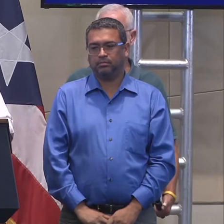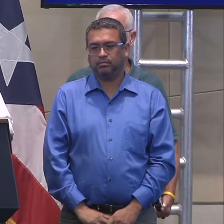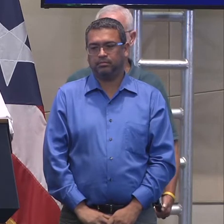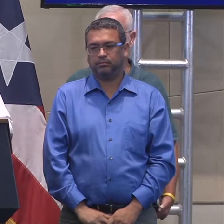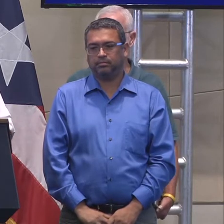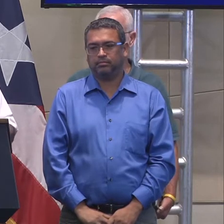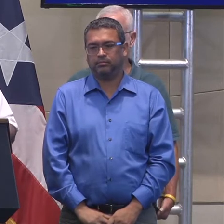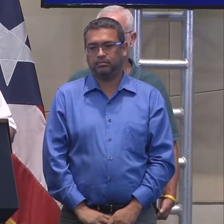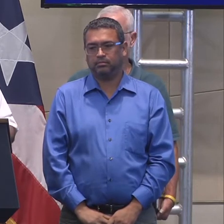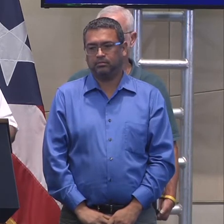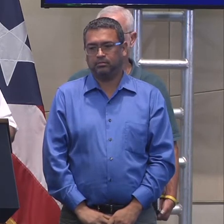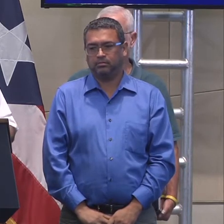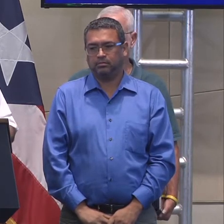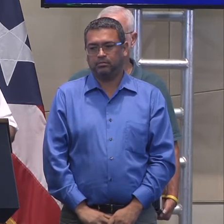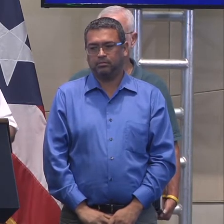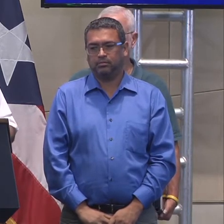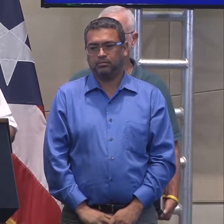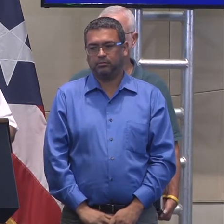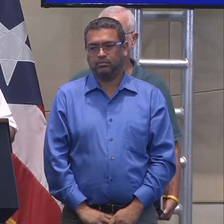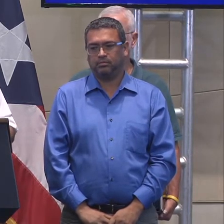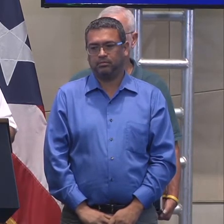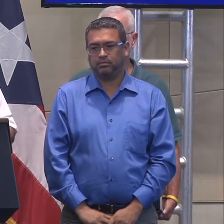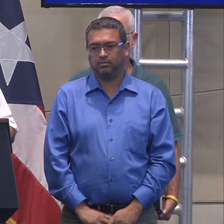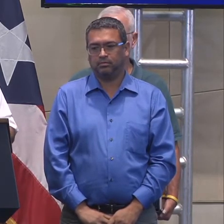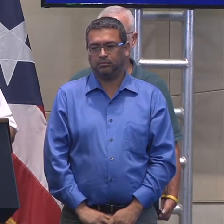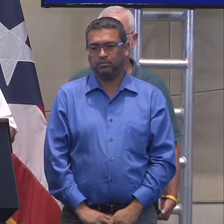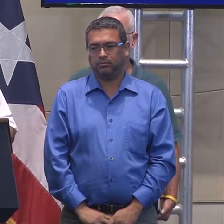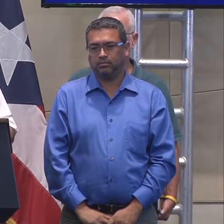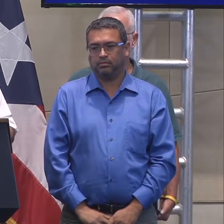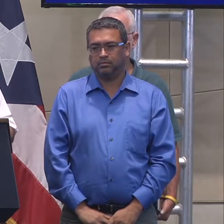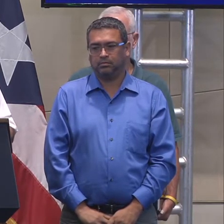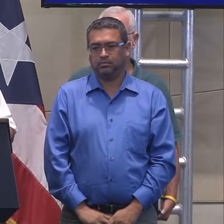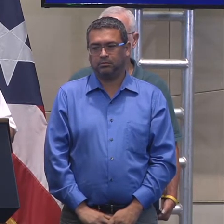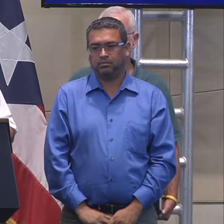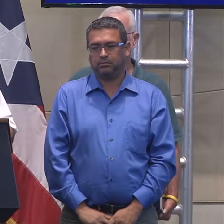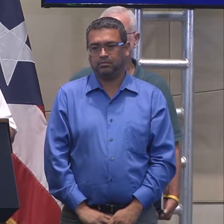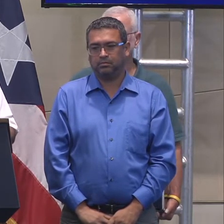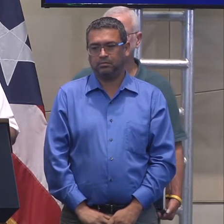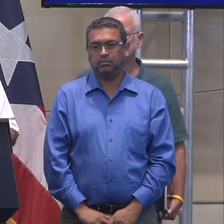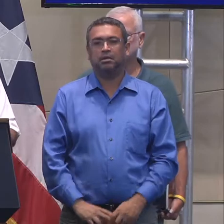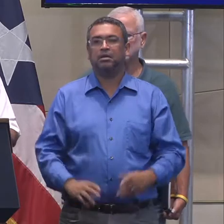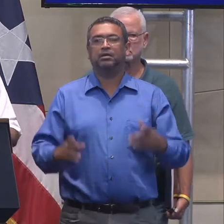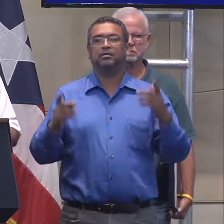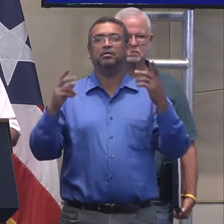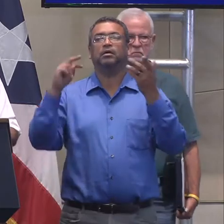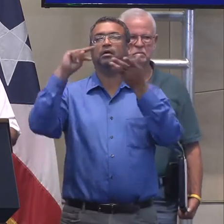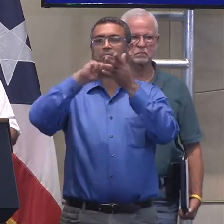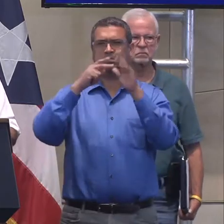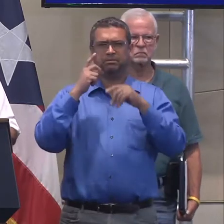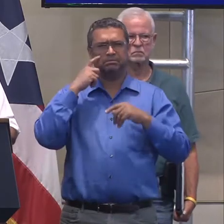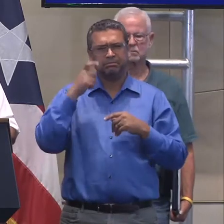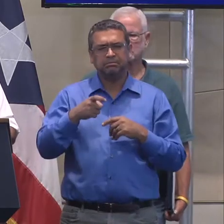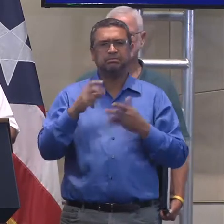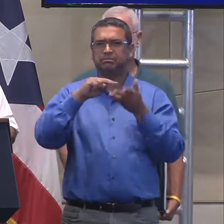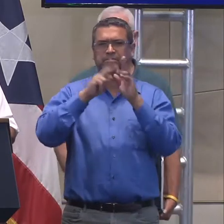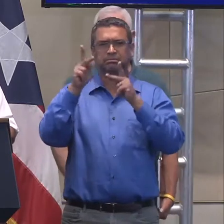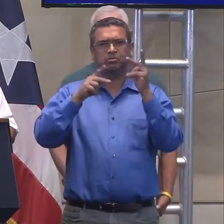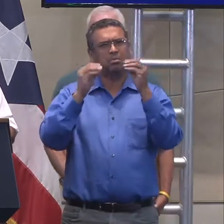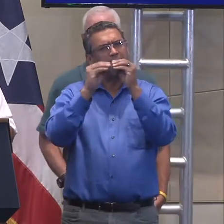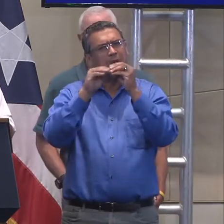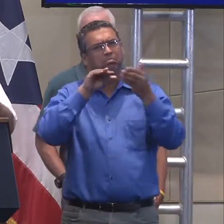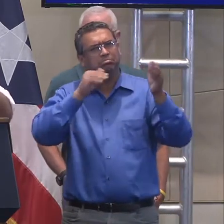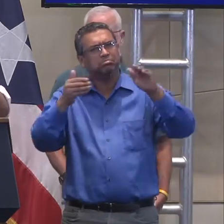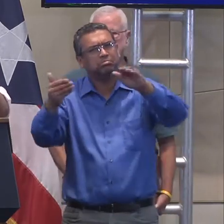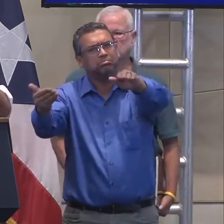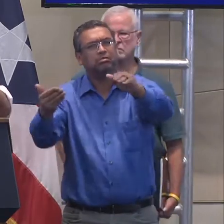enotando una incidencia porcentual, ¿no es esté relacionado? Sí, la contestación es no. La contestación, al momento no